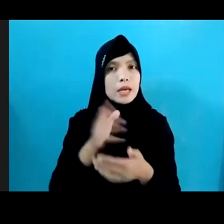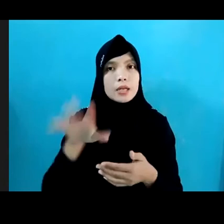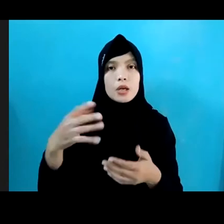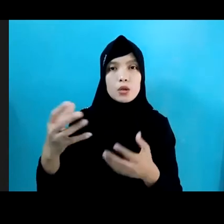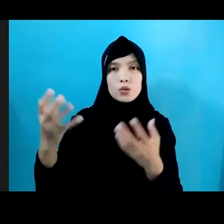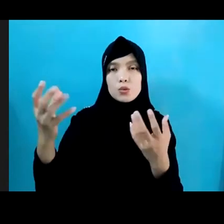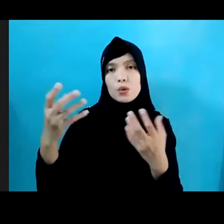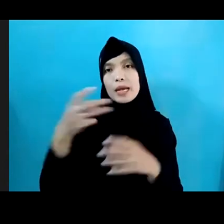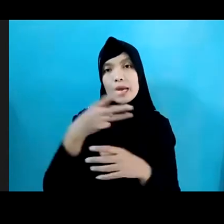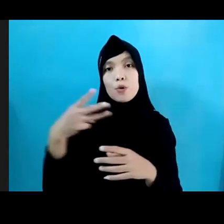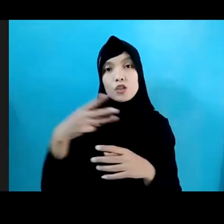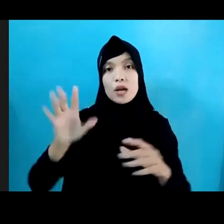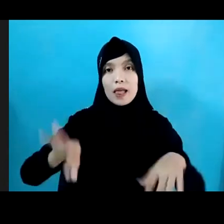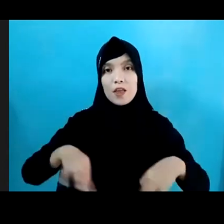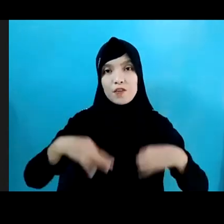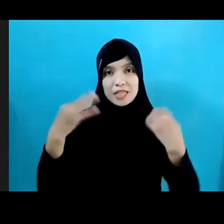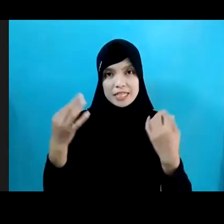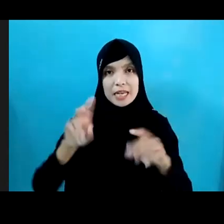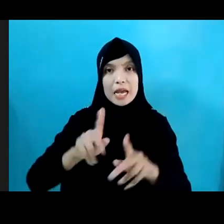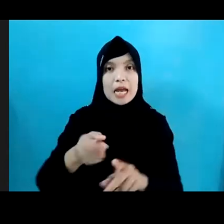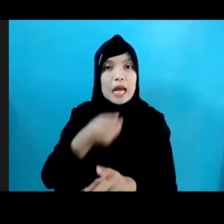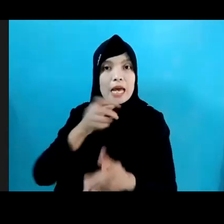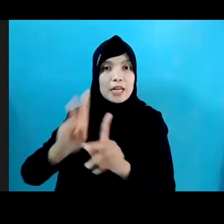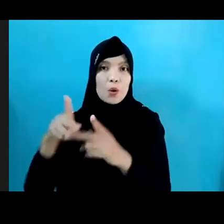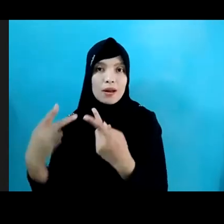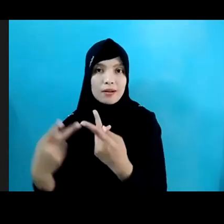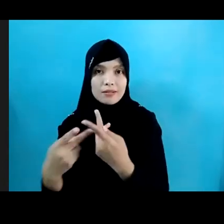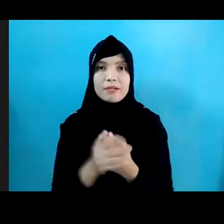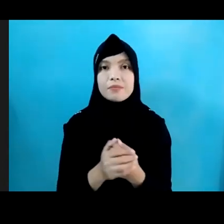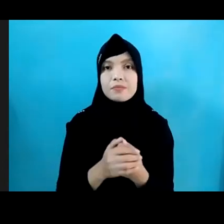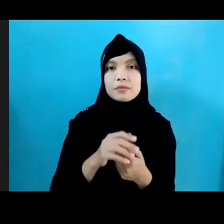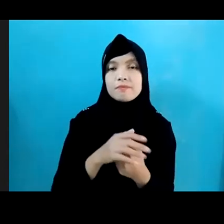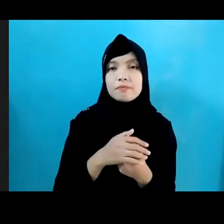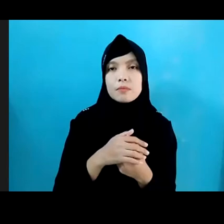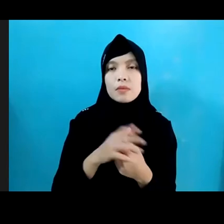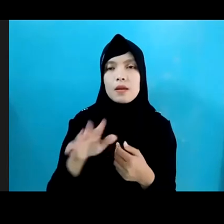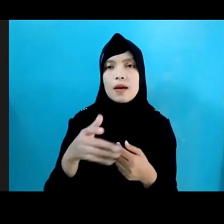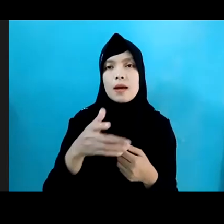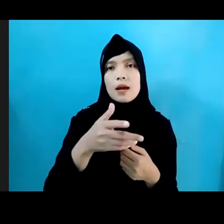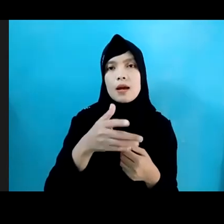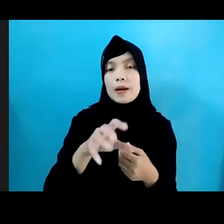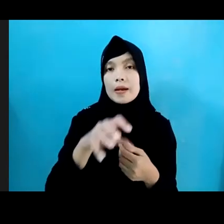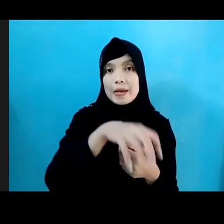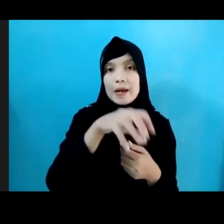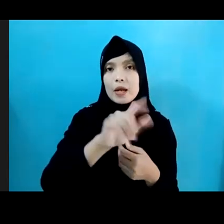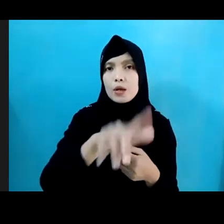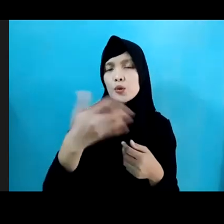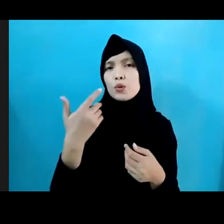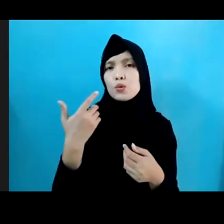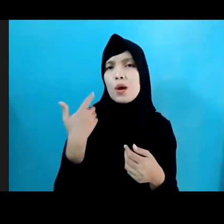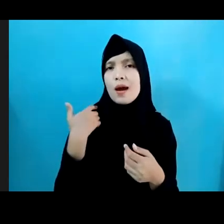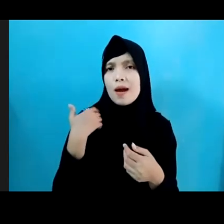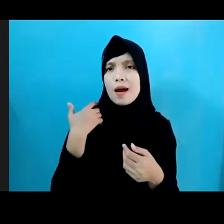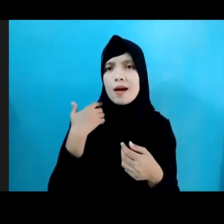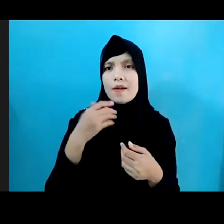Dari Keluarga Adapun Responden Anak Menyatakan Di Daerah Mereka Masih Terdapat Kekerasan Seksual Berupa Kelecehan